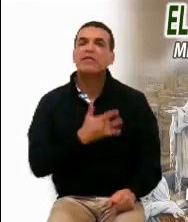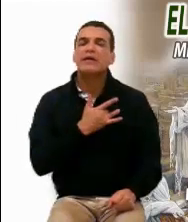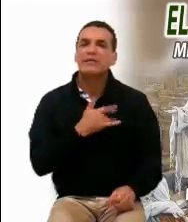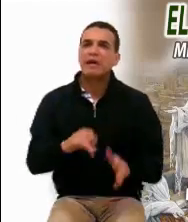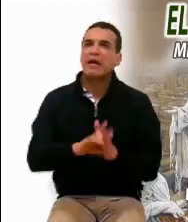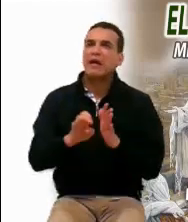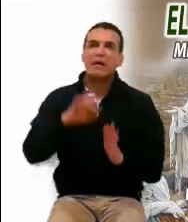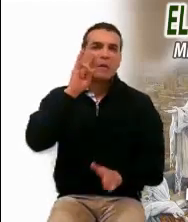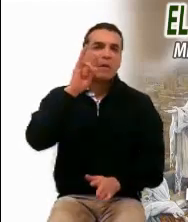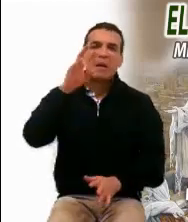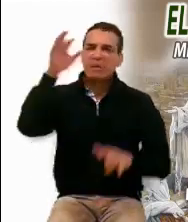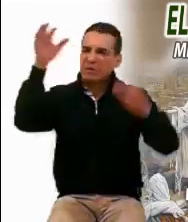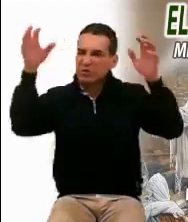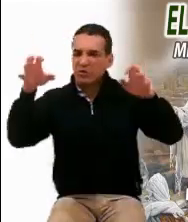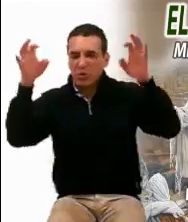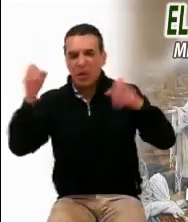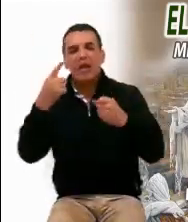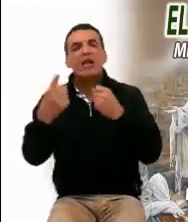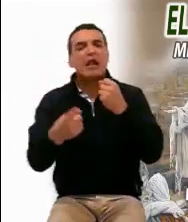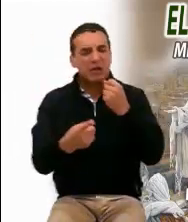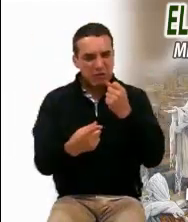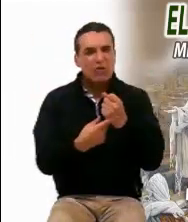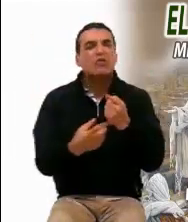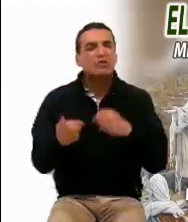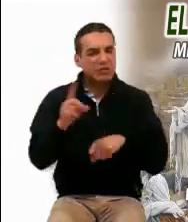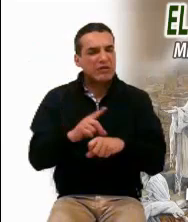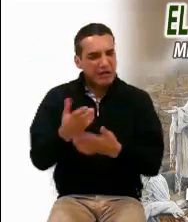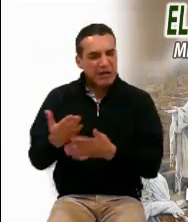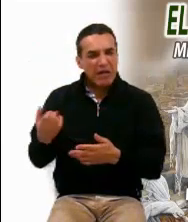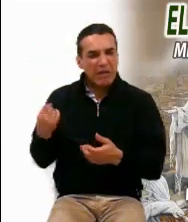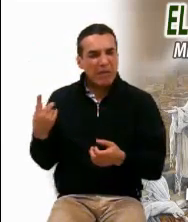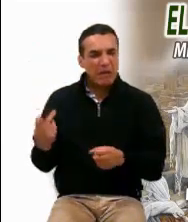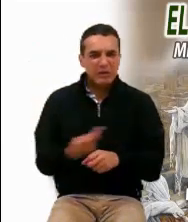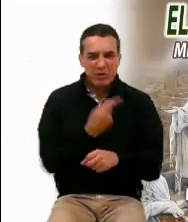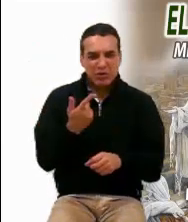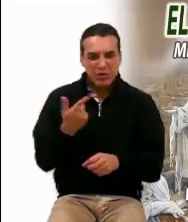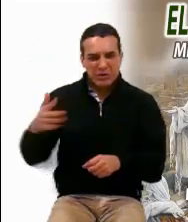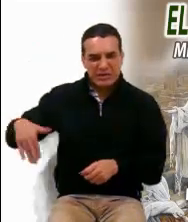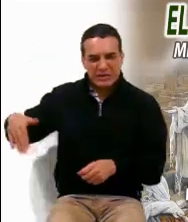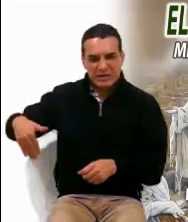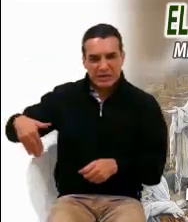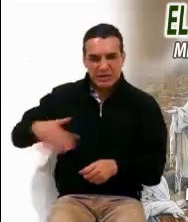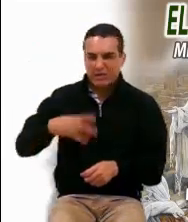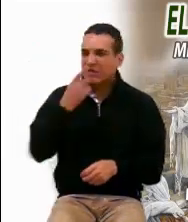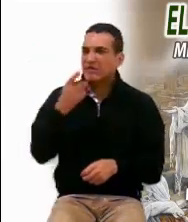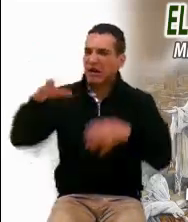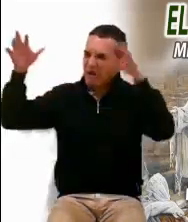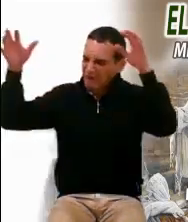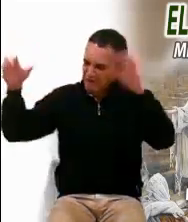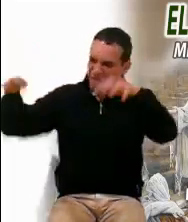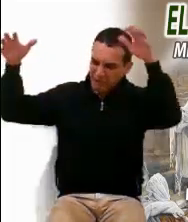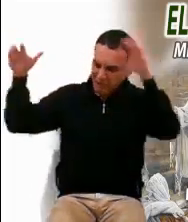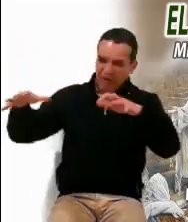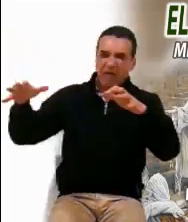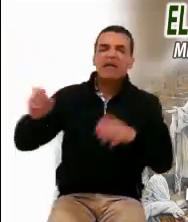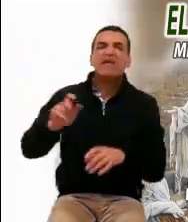Viendo las lluvias torrenciales que en algunos sitios sucedieron en días pasados, me comentaban que las lluvias